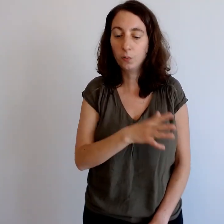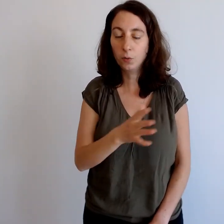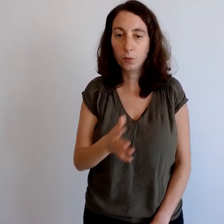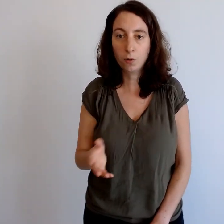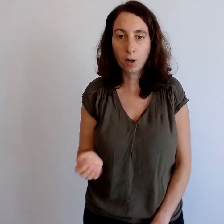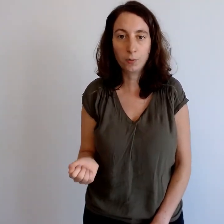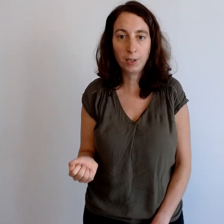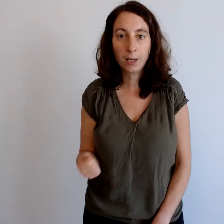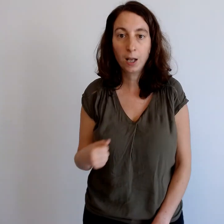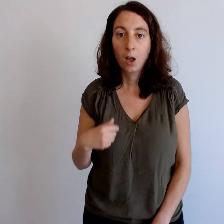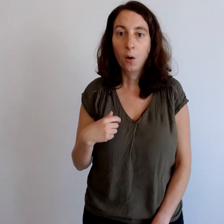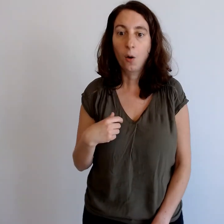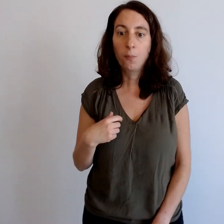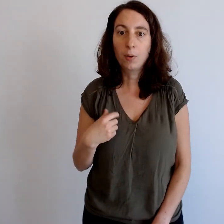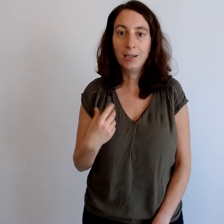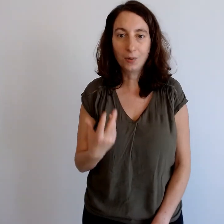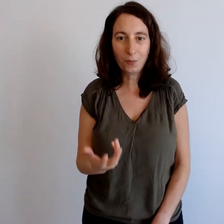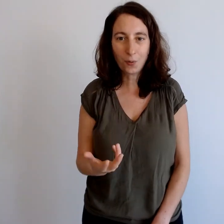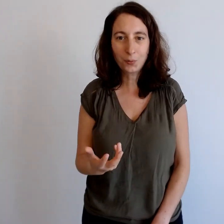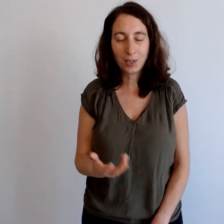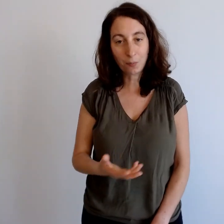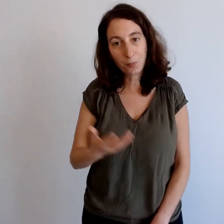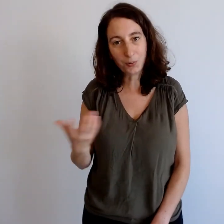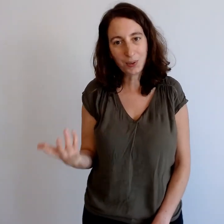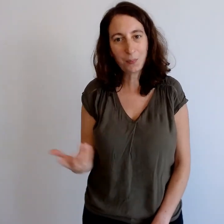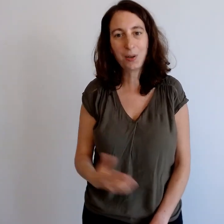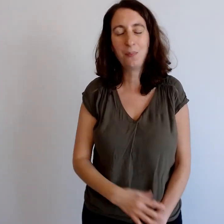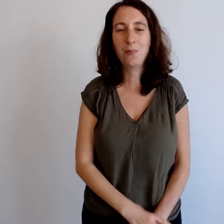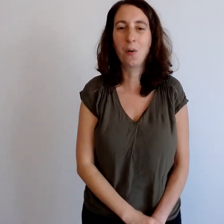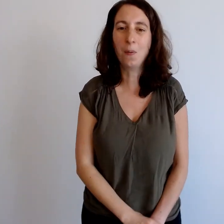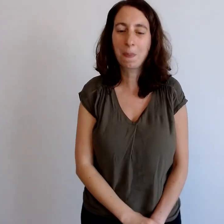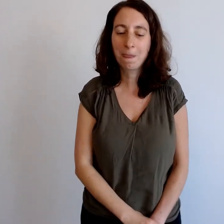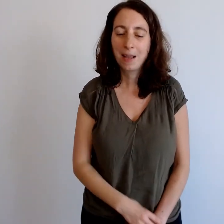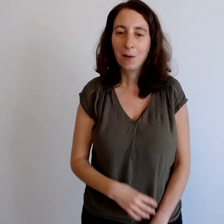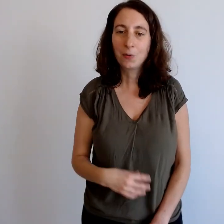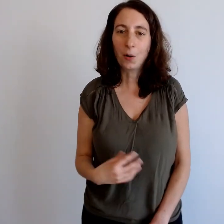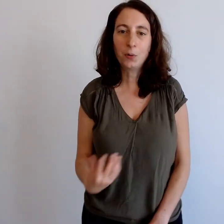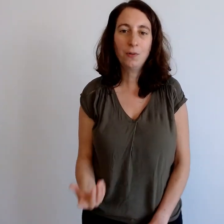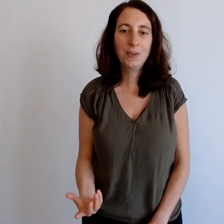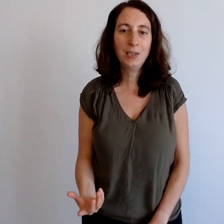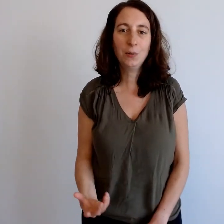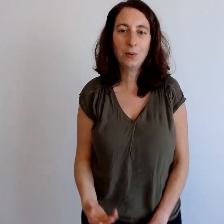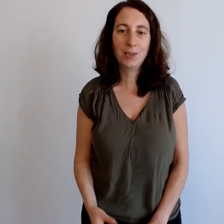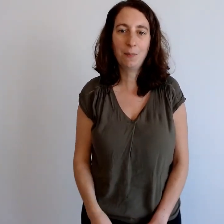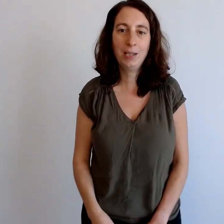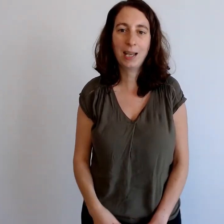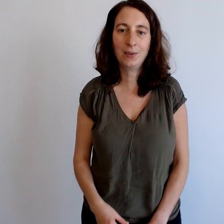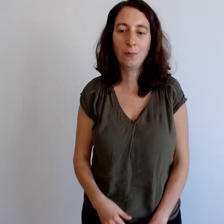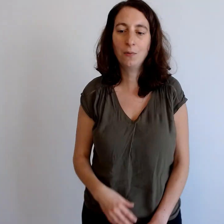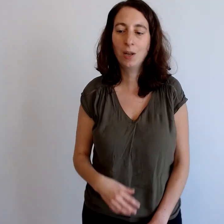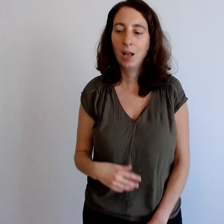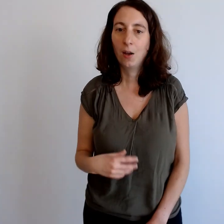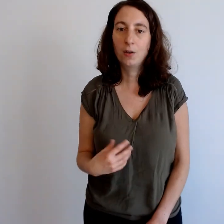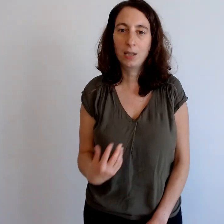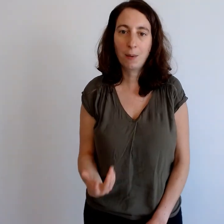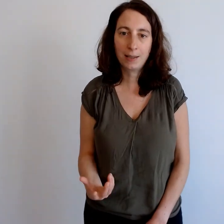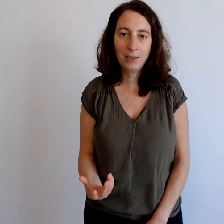se coordonner, pour les enfants notamment, mais aussi pour les plus grands. On en retrouve aussi d'autres applications dans des pratiques de